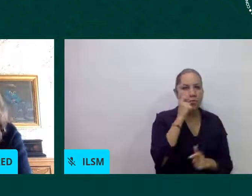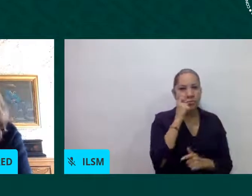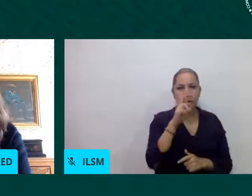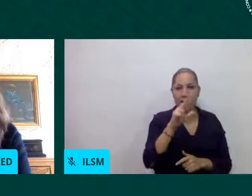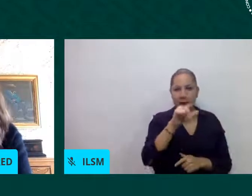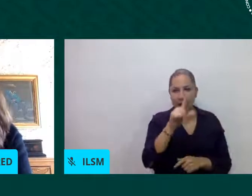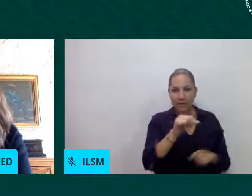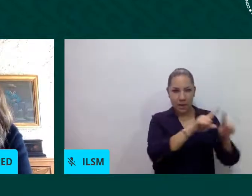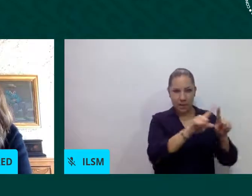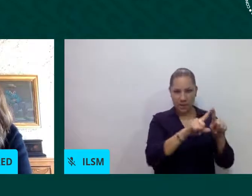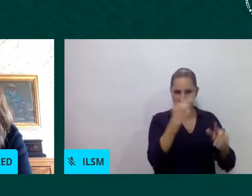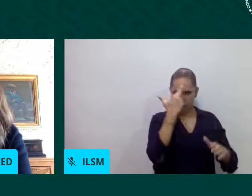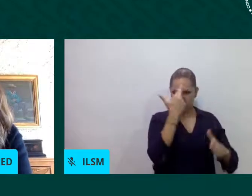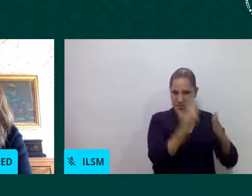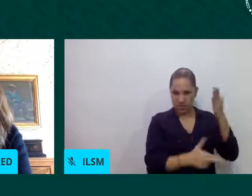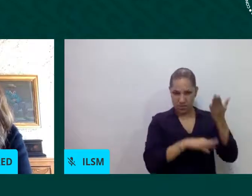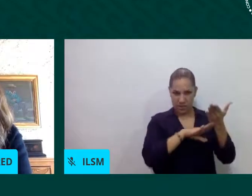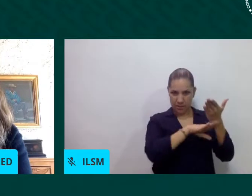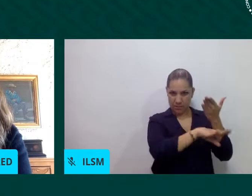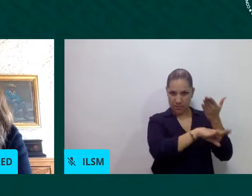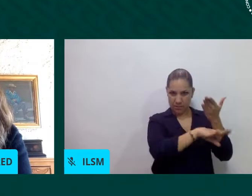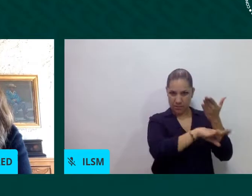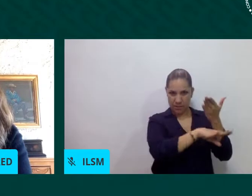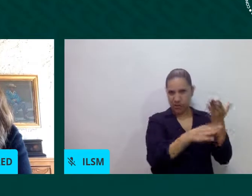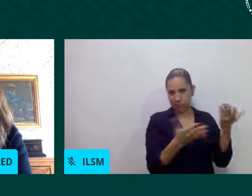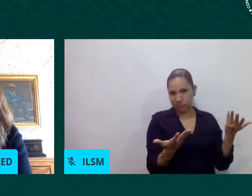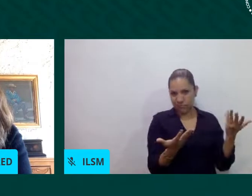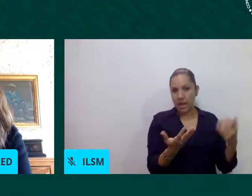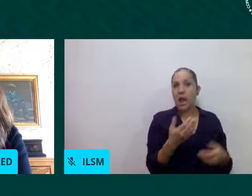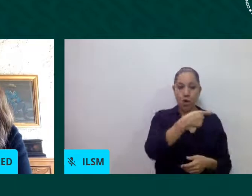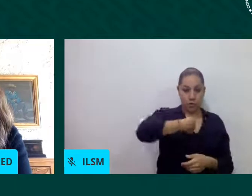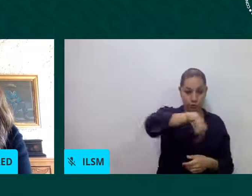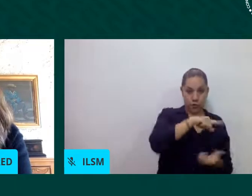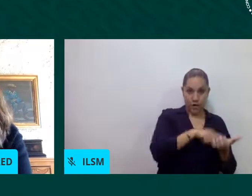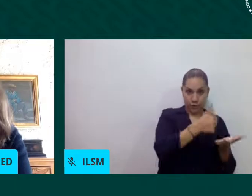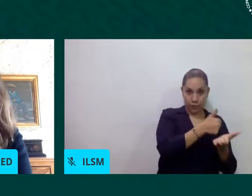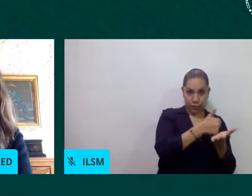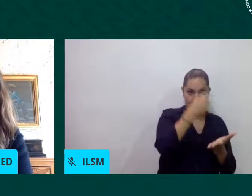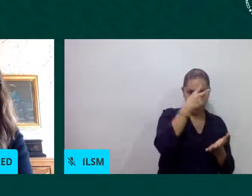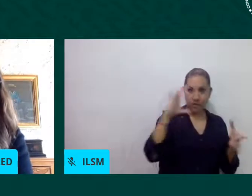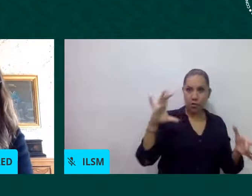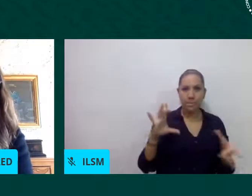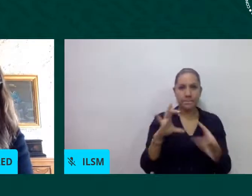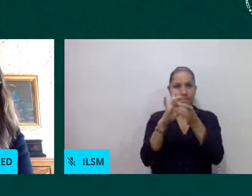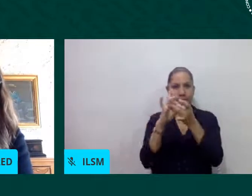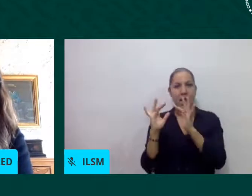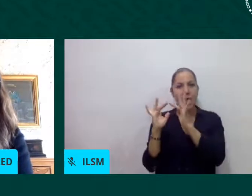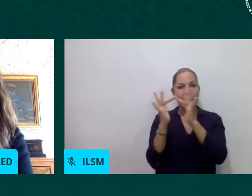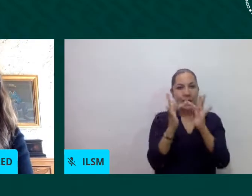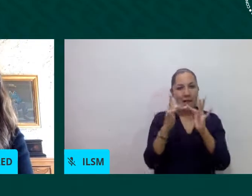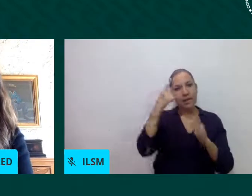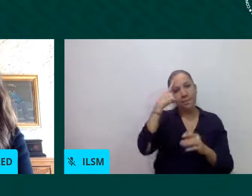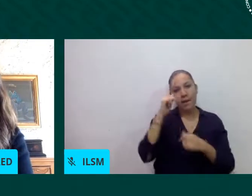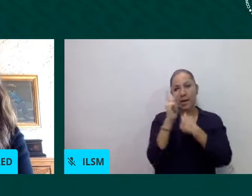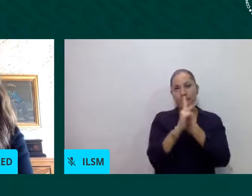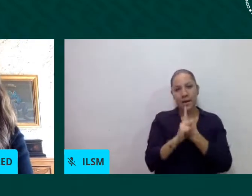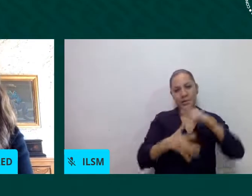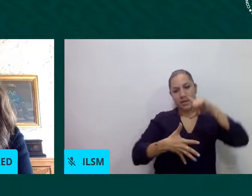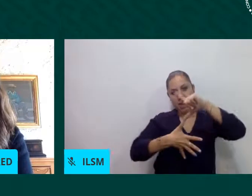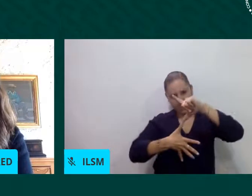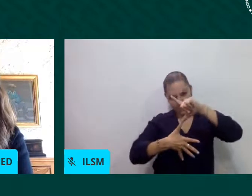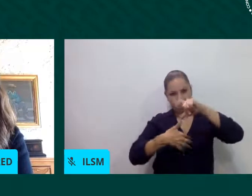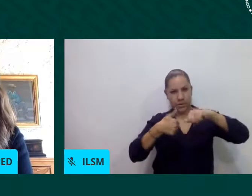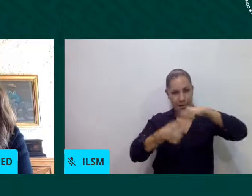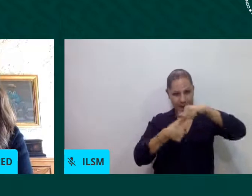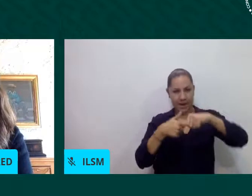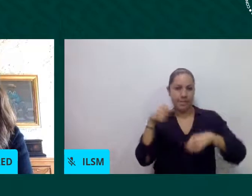latinoamericana y caribeña de ciudades contra el racismo la discriminación y la xenofobia de la UNESCO cuenta con este plan de acción local contra el racismo discriminación y